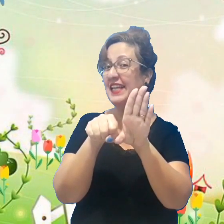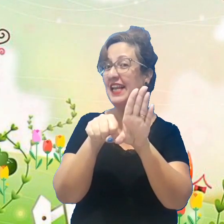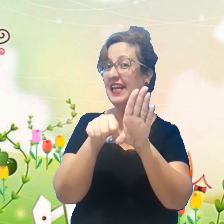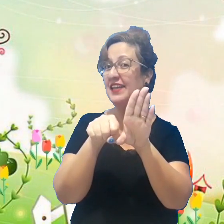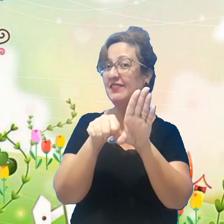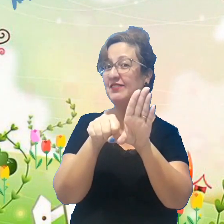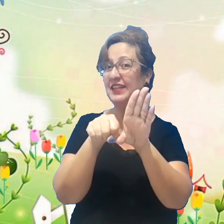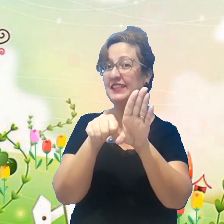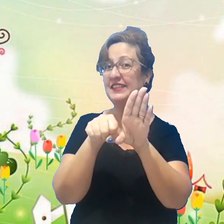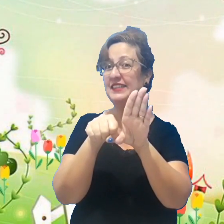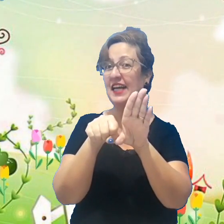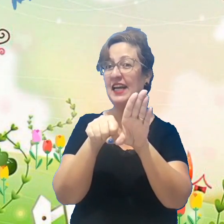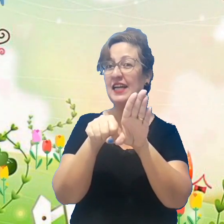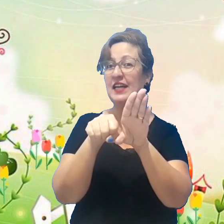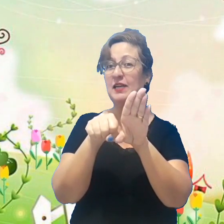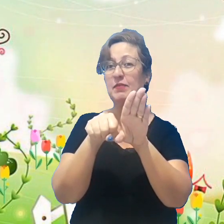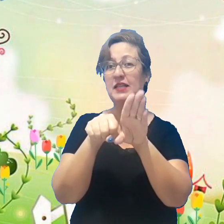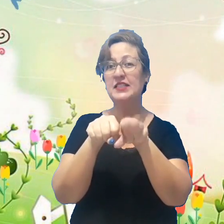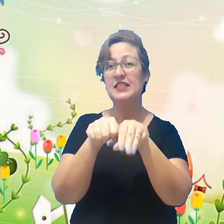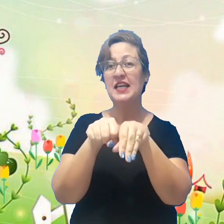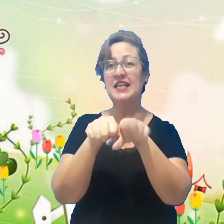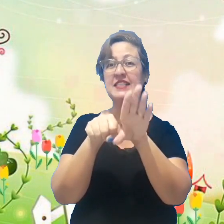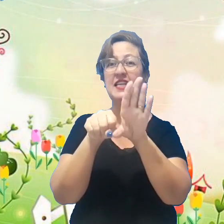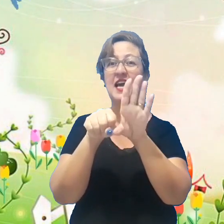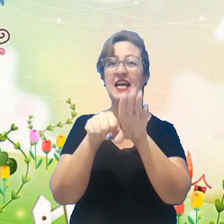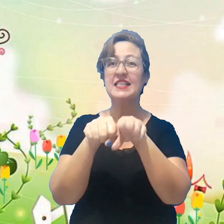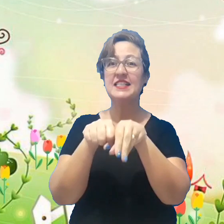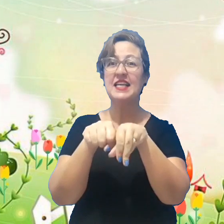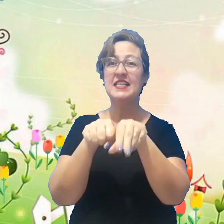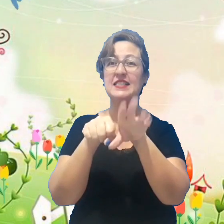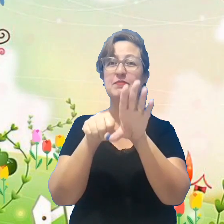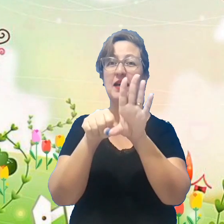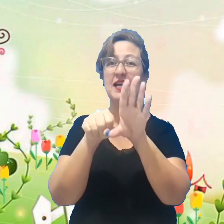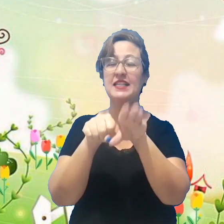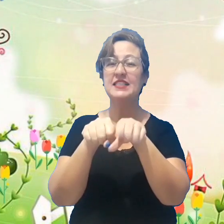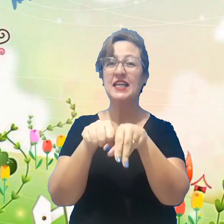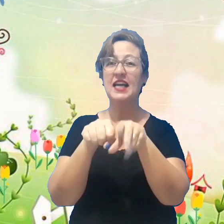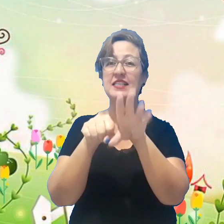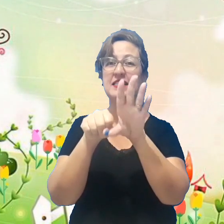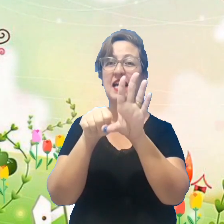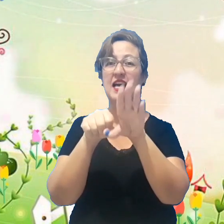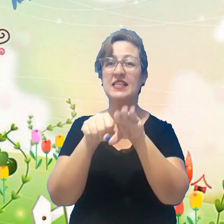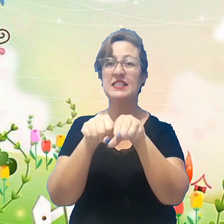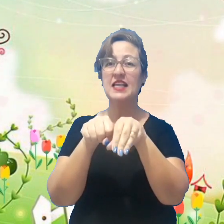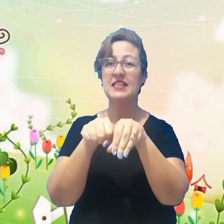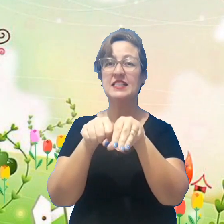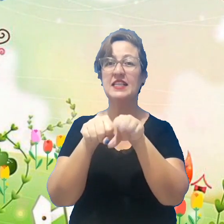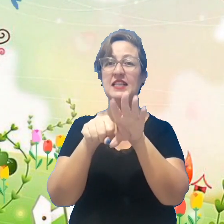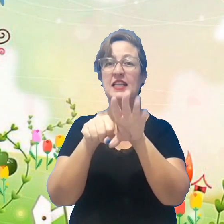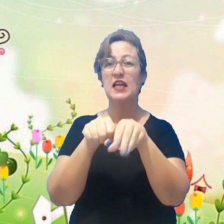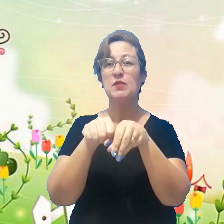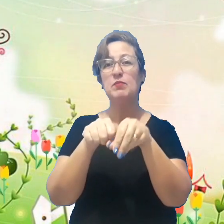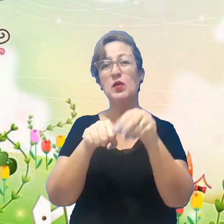levanta Bate as asas, bate as asas, depois